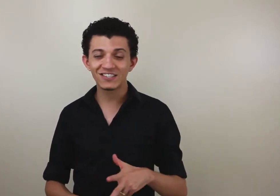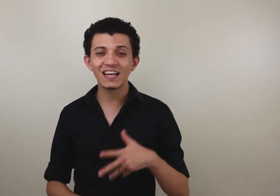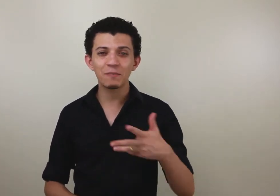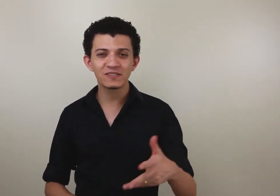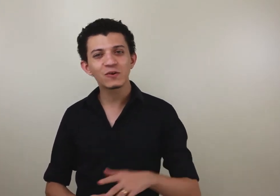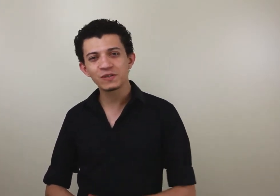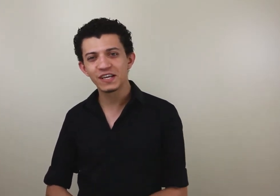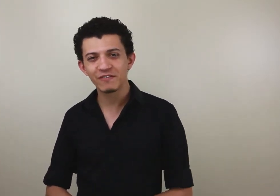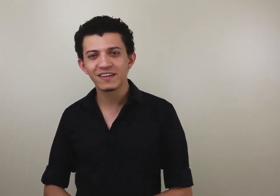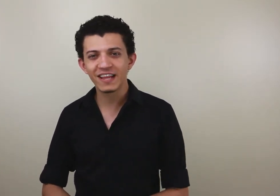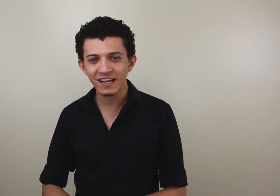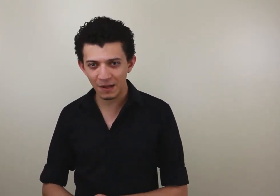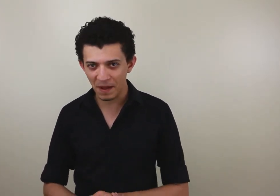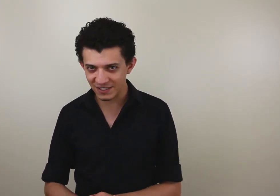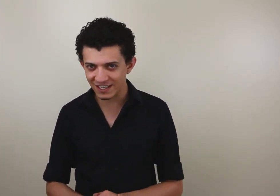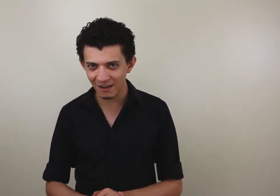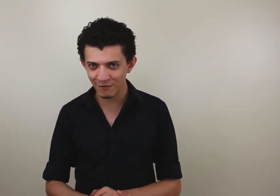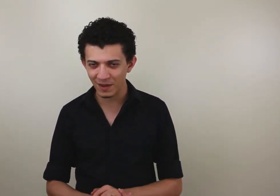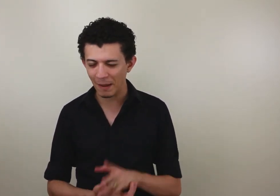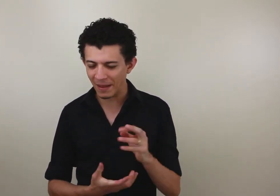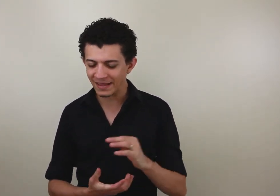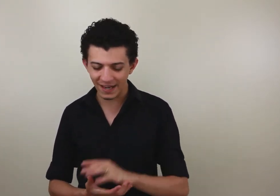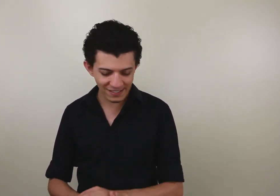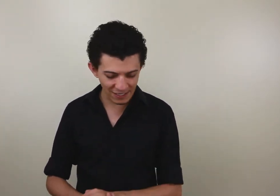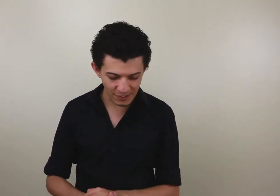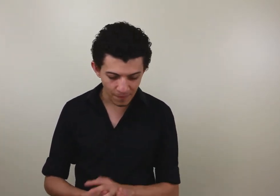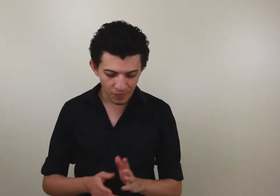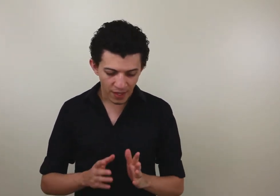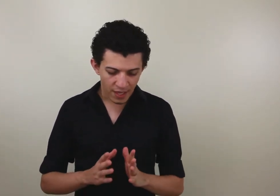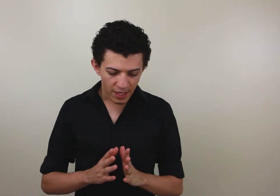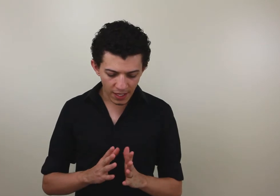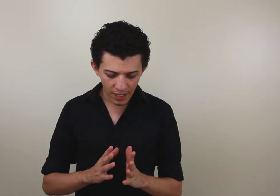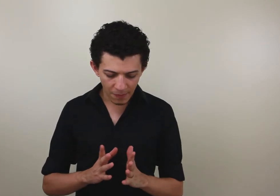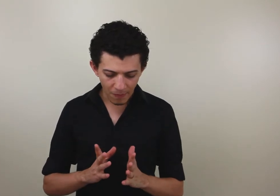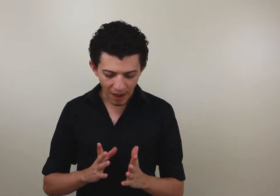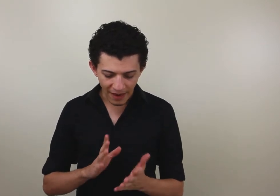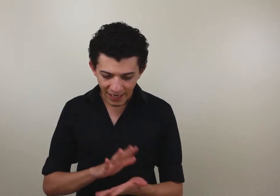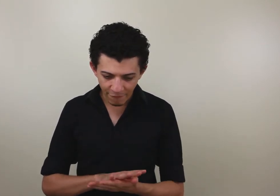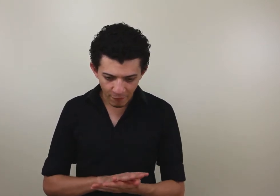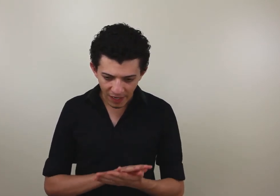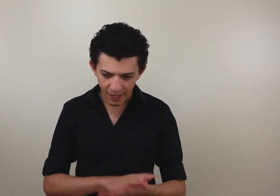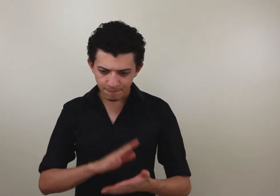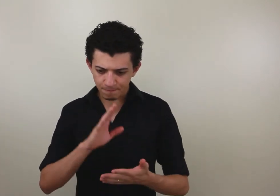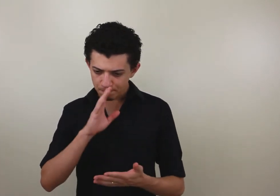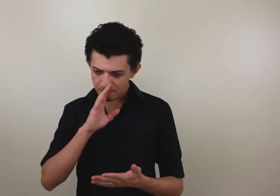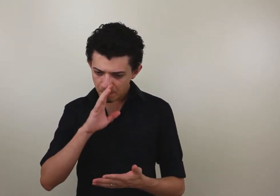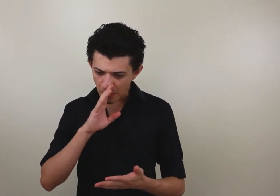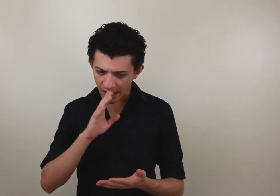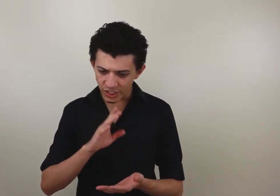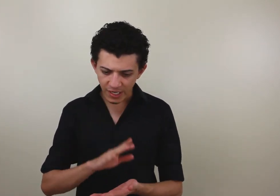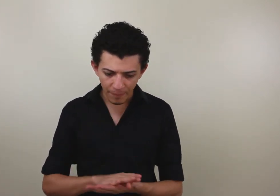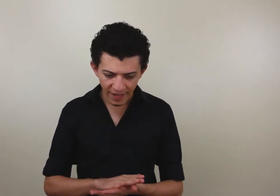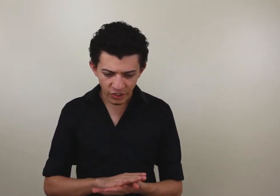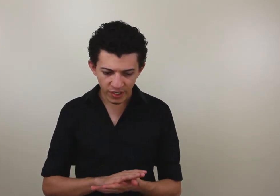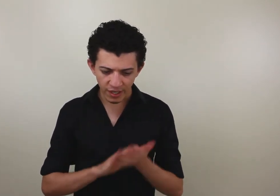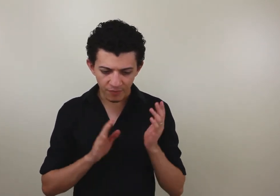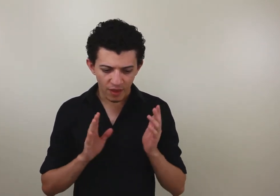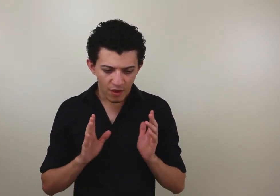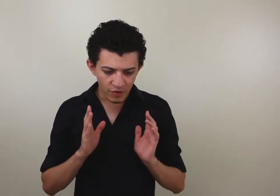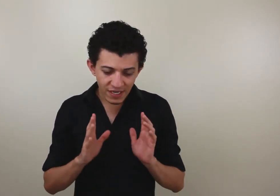de Libras, inclusive, treinando a partir daquele filme ali, é bem interessante. E naquele filme ali, a gente aprende que você